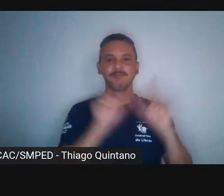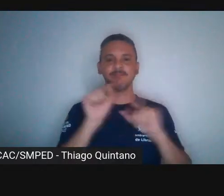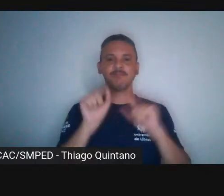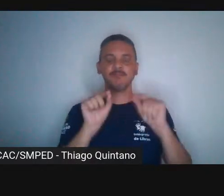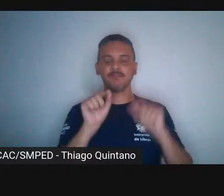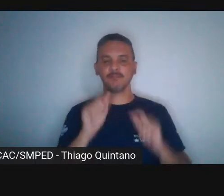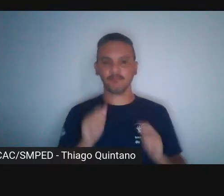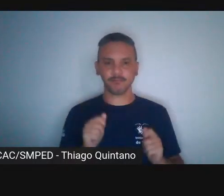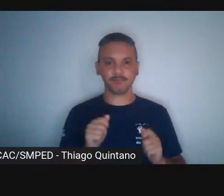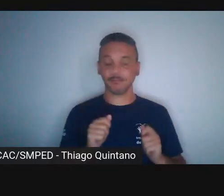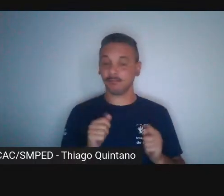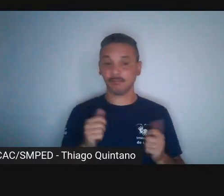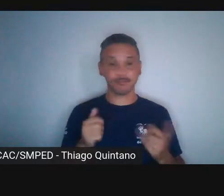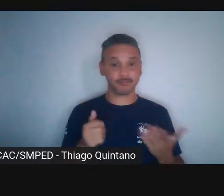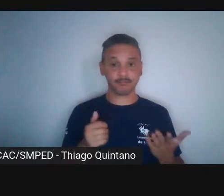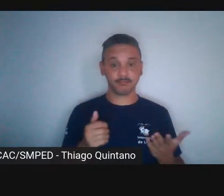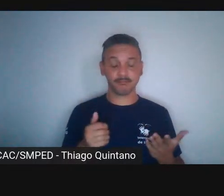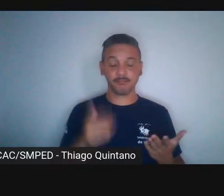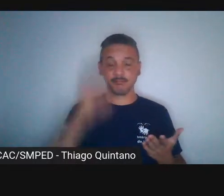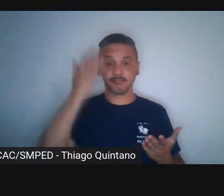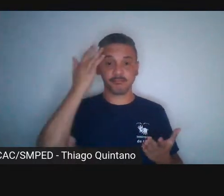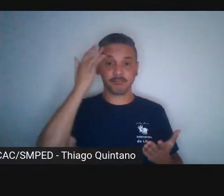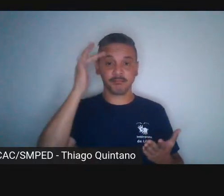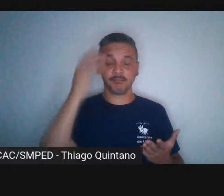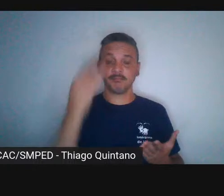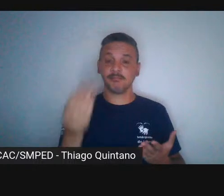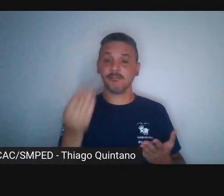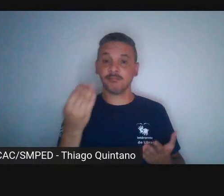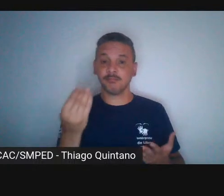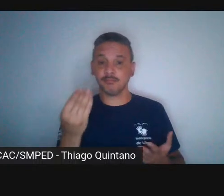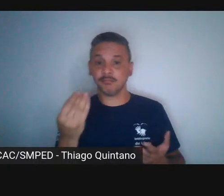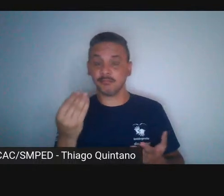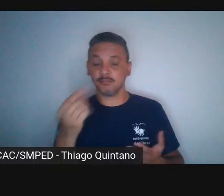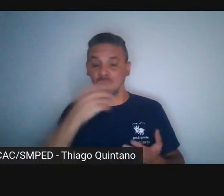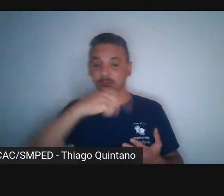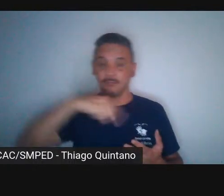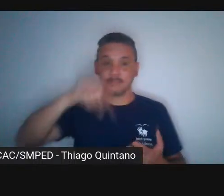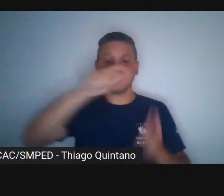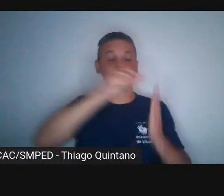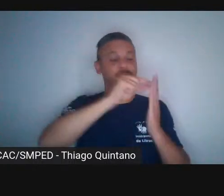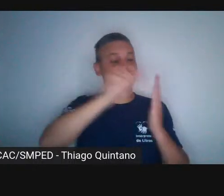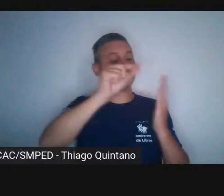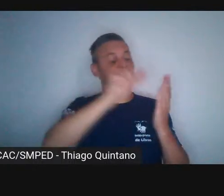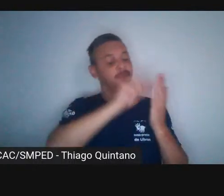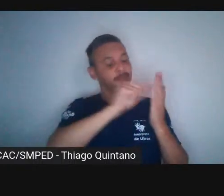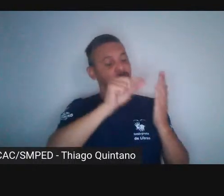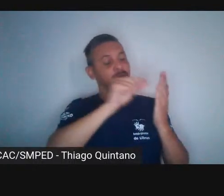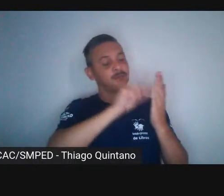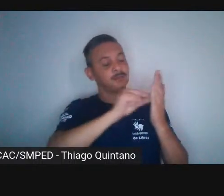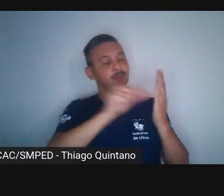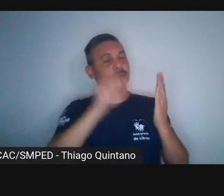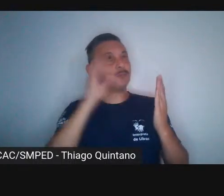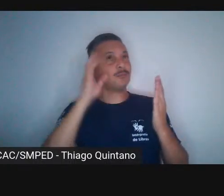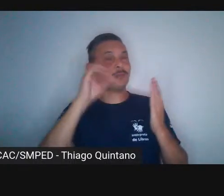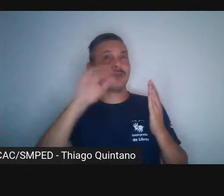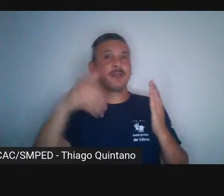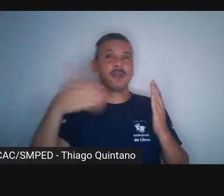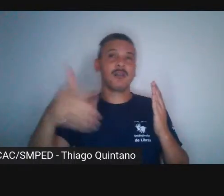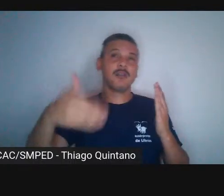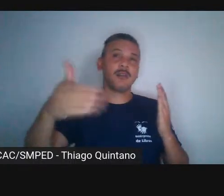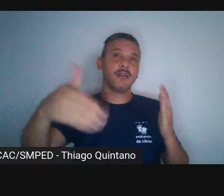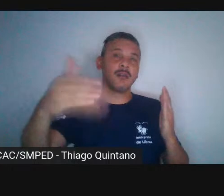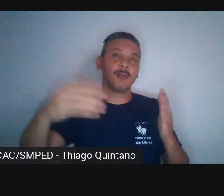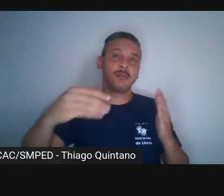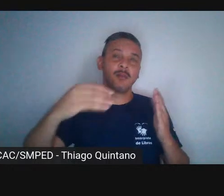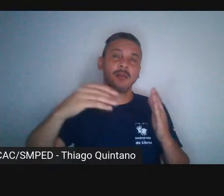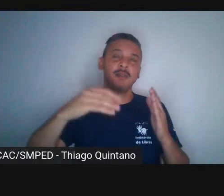nunca se sabe sempre como a gente escreve e depois passa o tempo e o